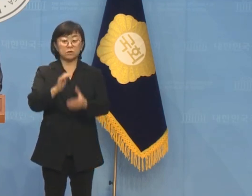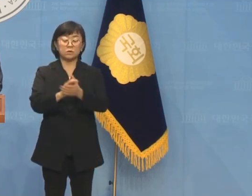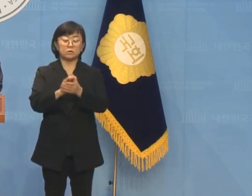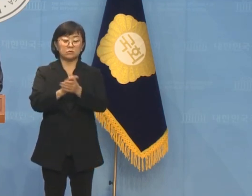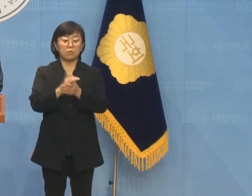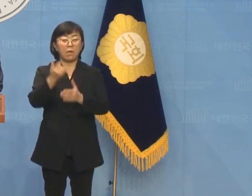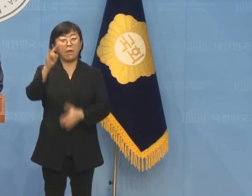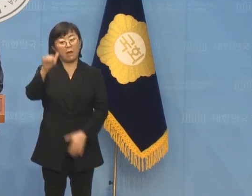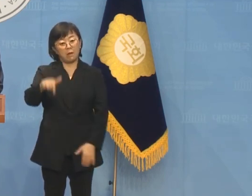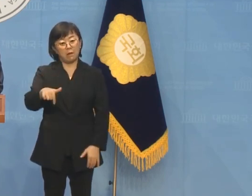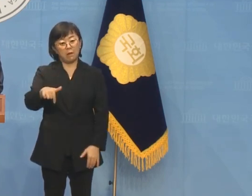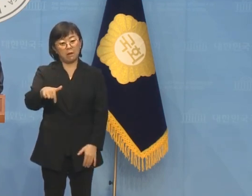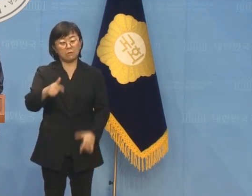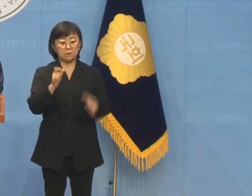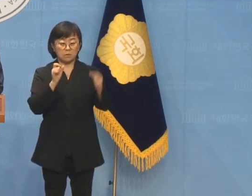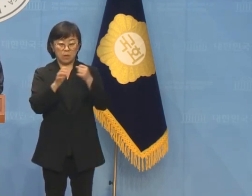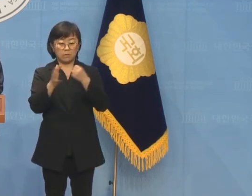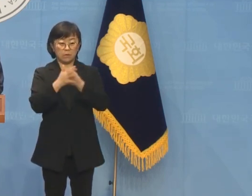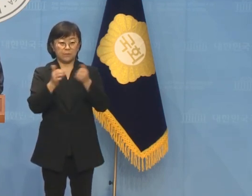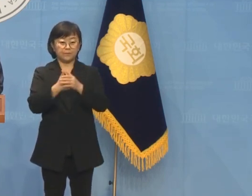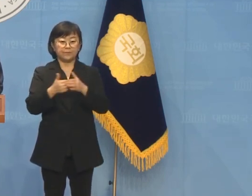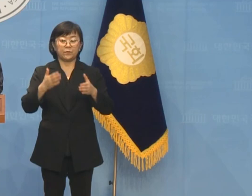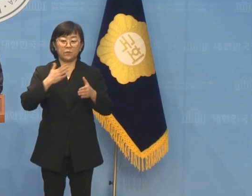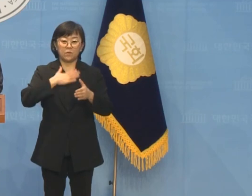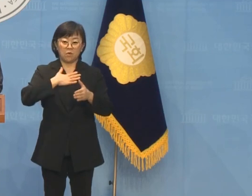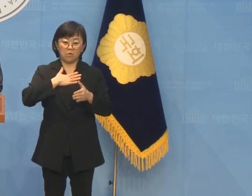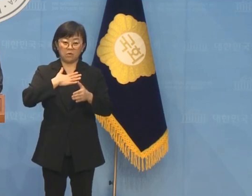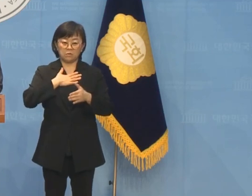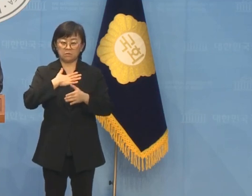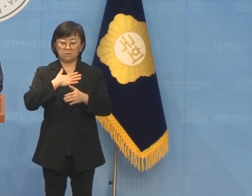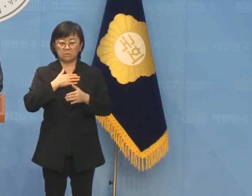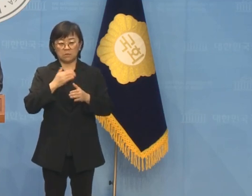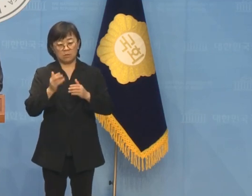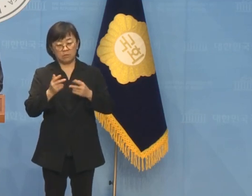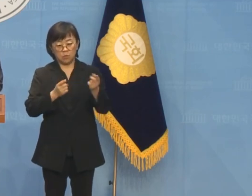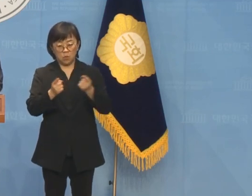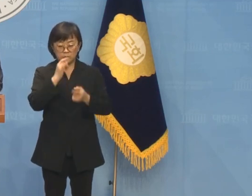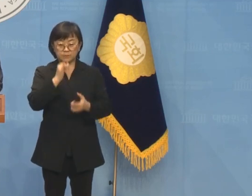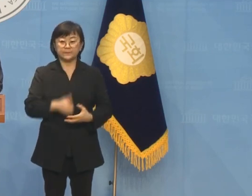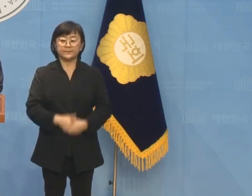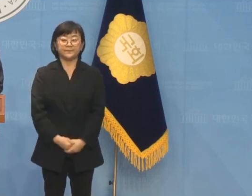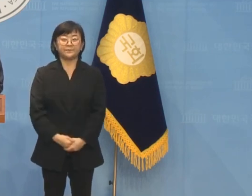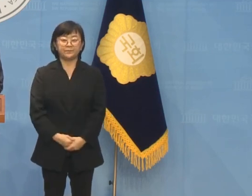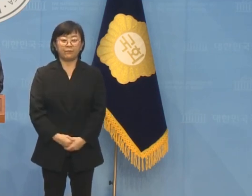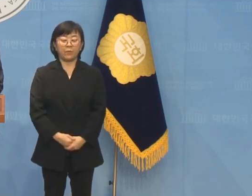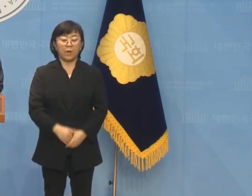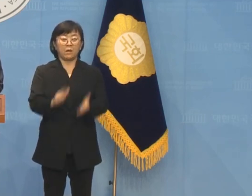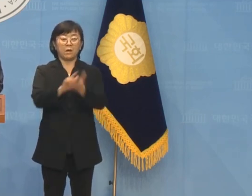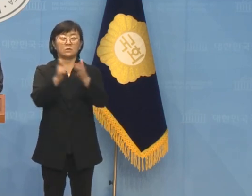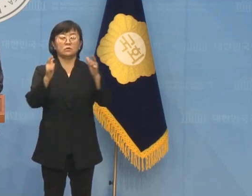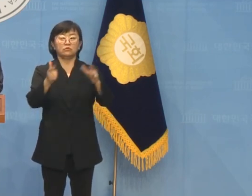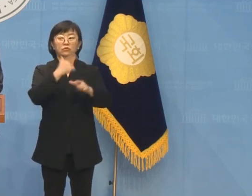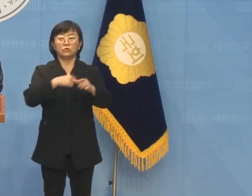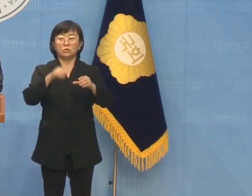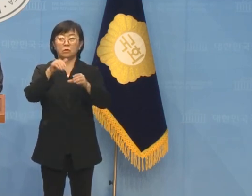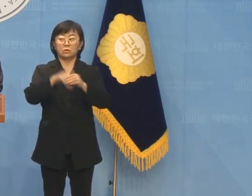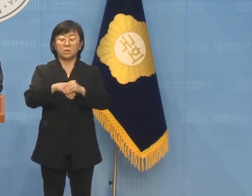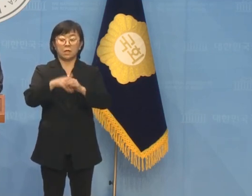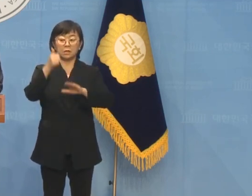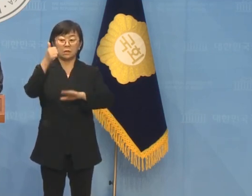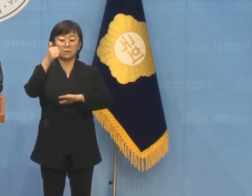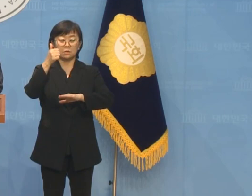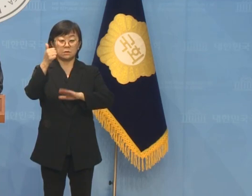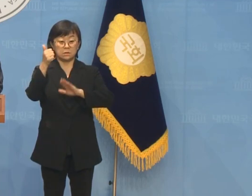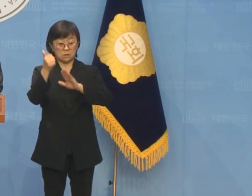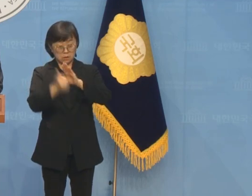핵관들은 김성태를 견제해왔습니다. 강서구청장 참패의 책임을